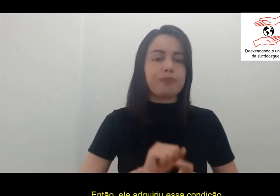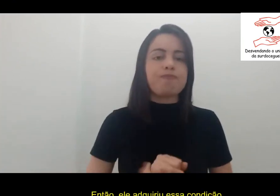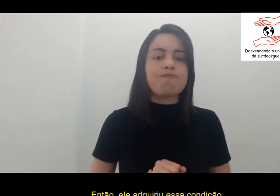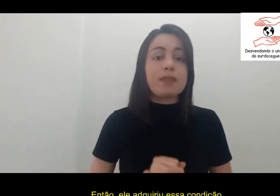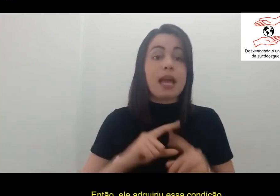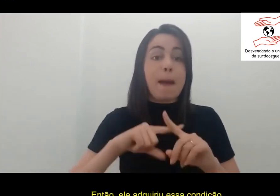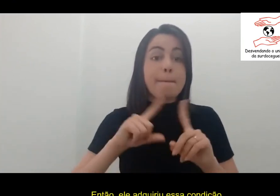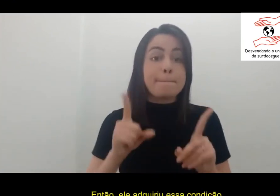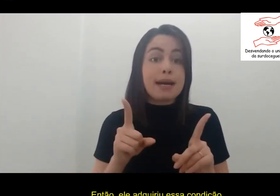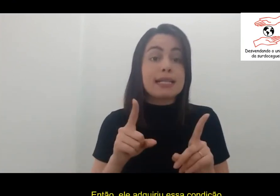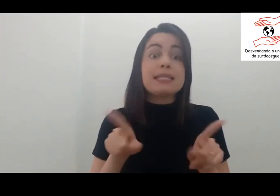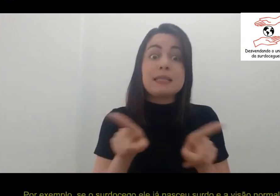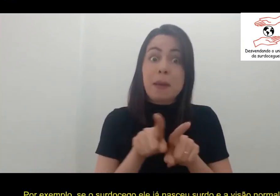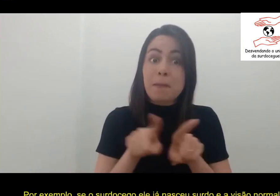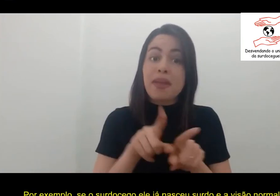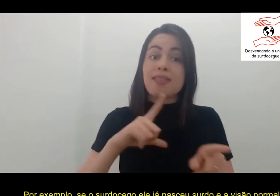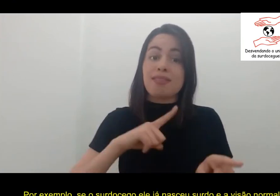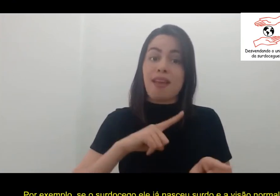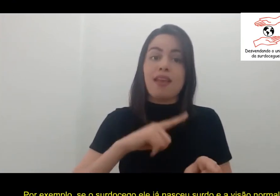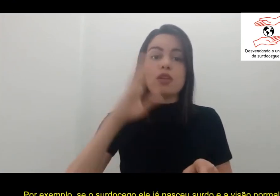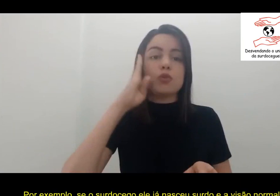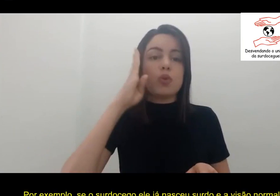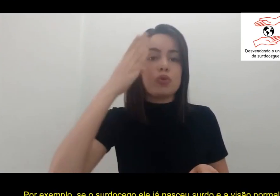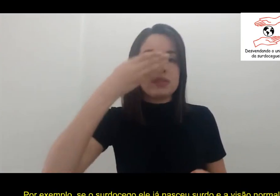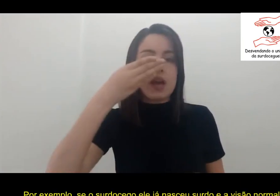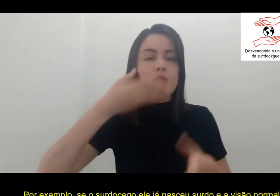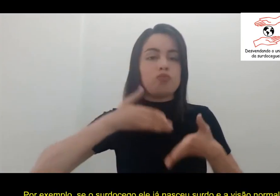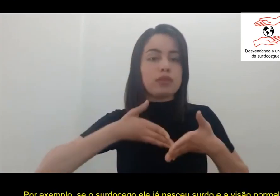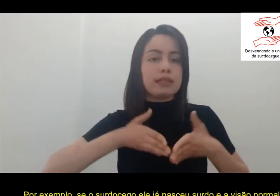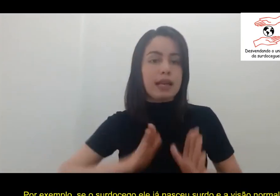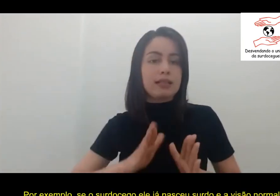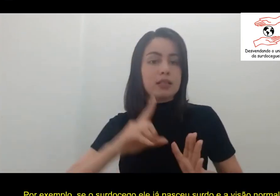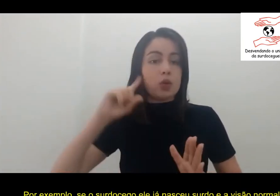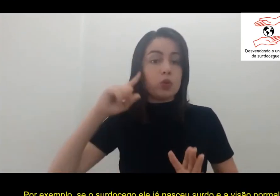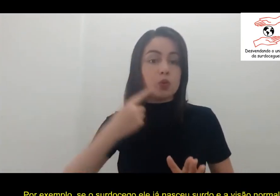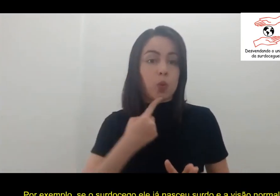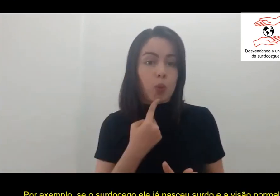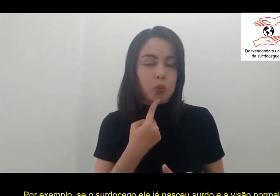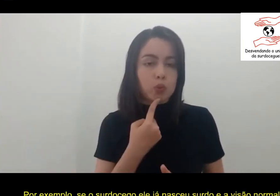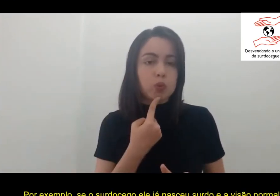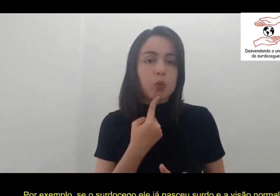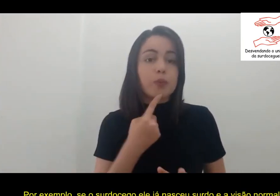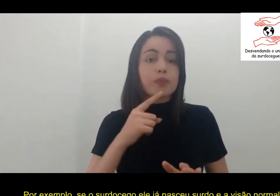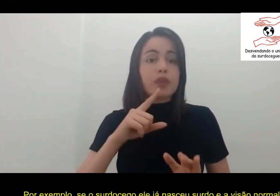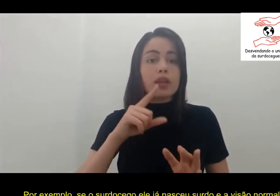adquiriu essa condição. Por exemplo, se o surdo-cego, ele já nasceu surdo,